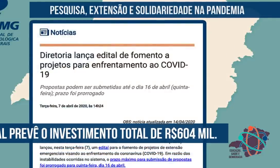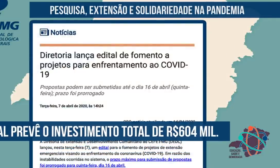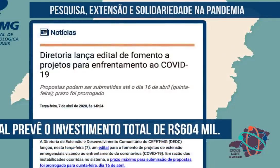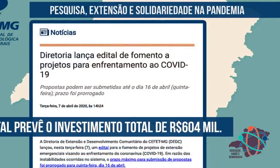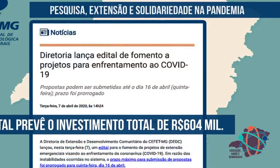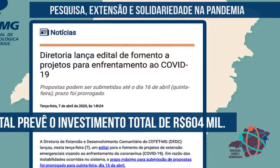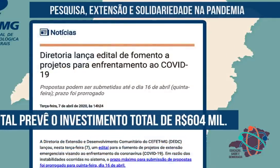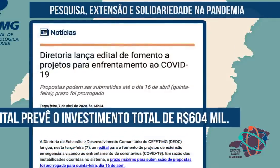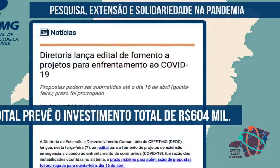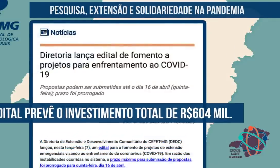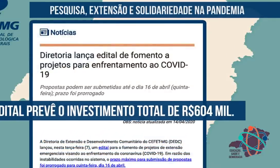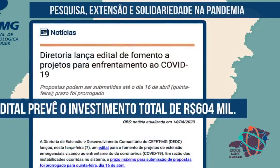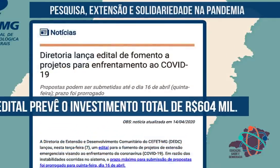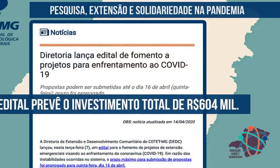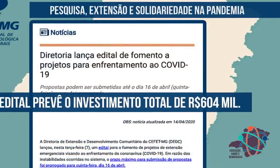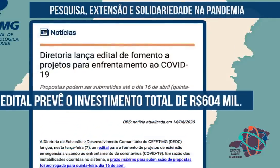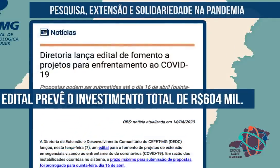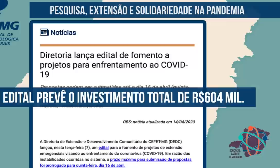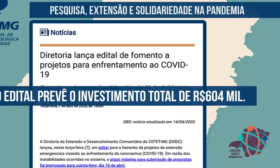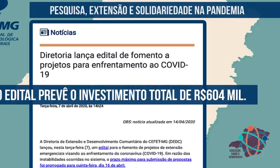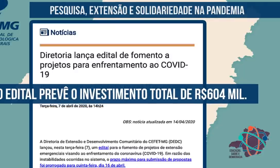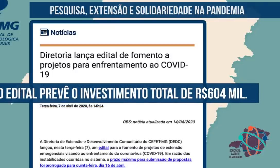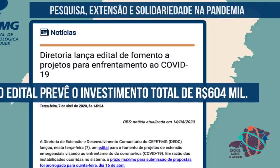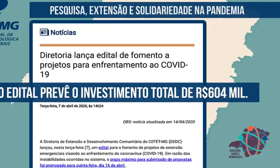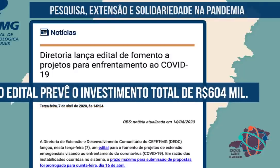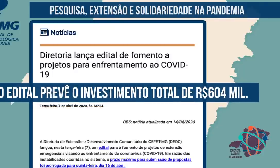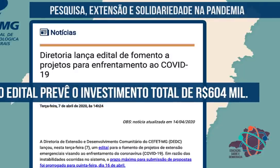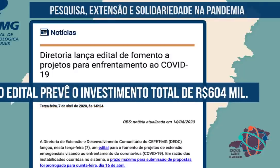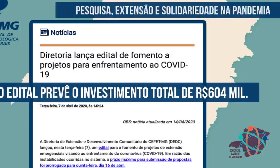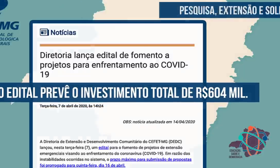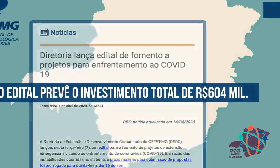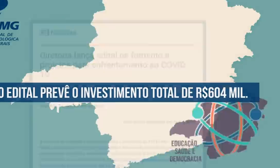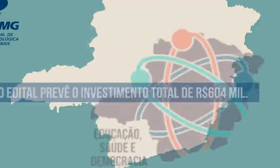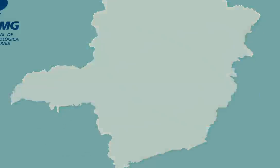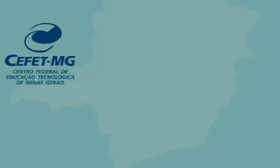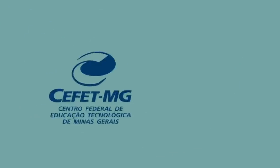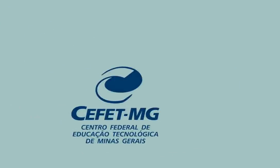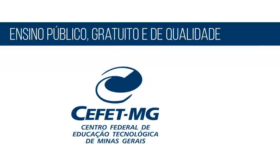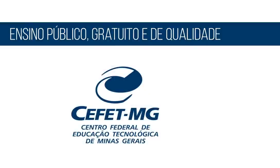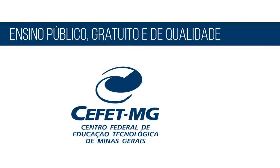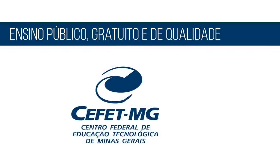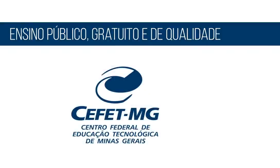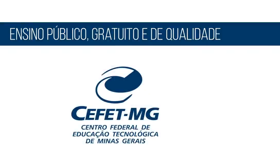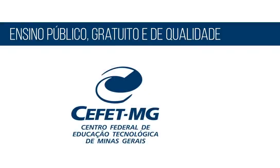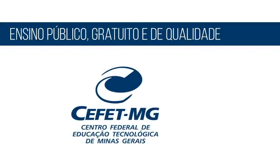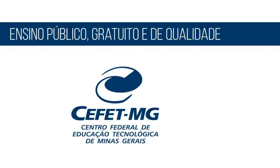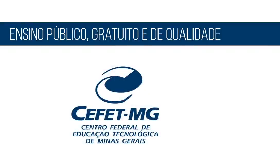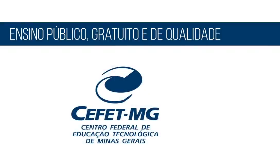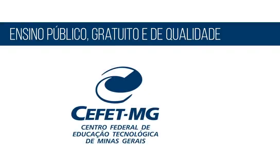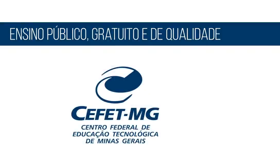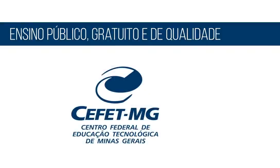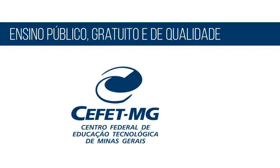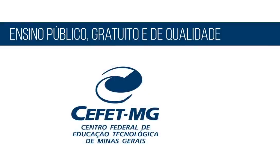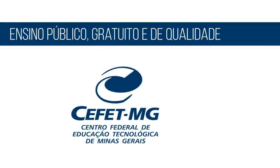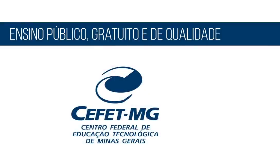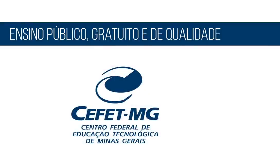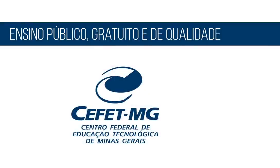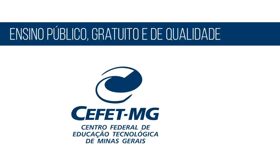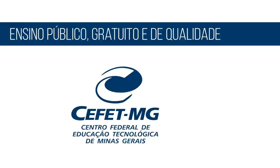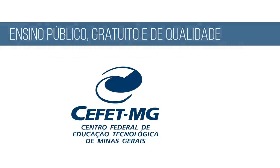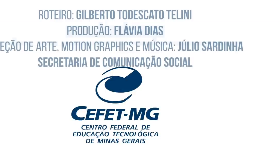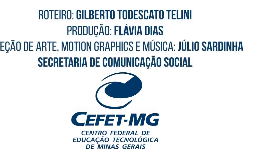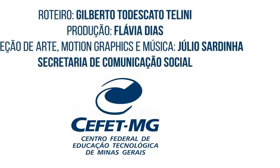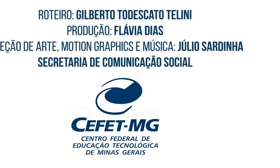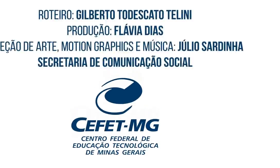projetos de extensão ligados ao enfrentamento do novo coronavírus. É o CEFET-MG reforçando seu compromisso